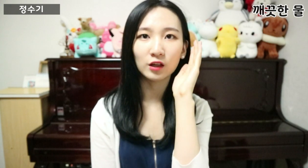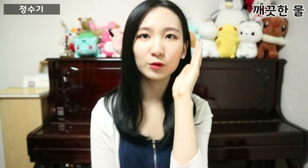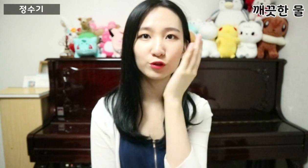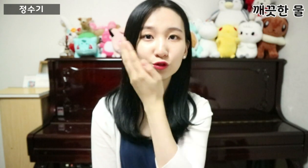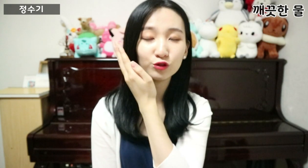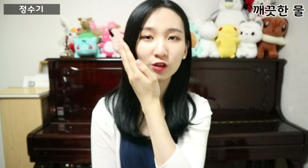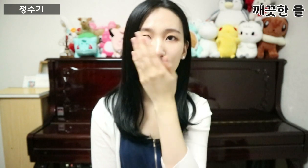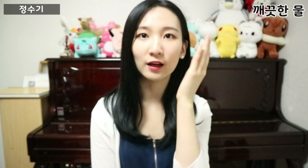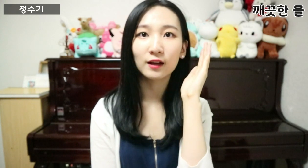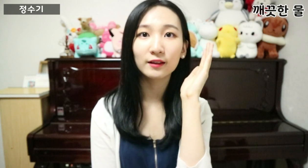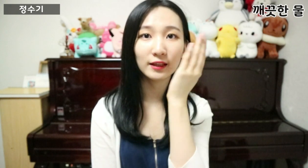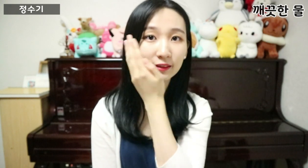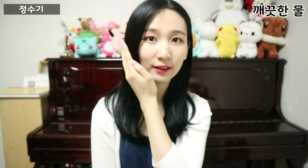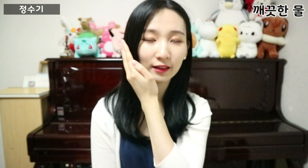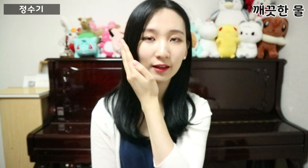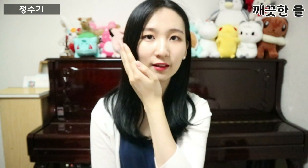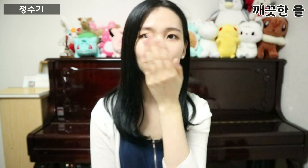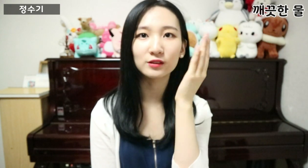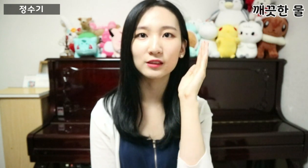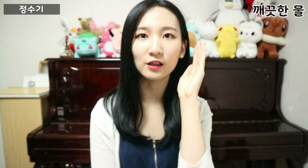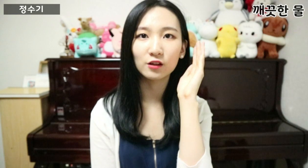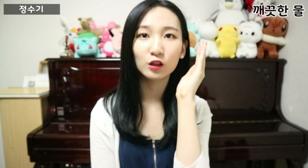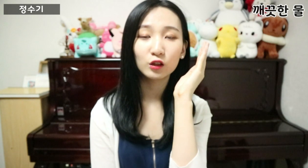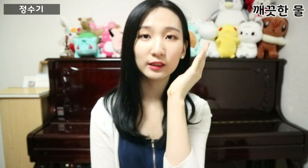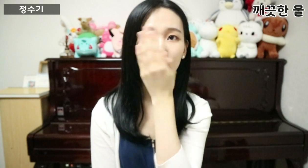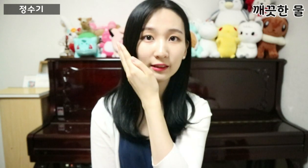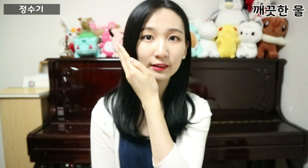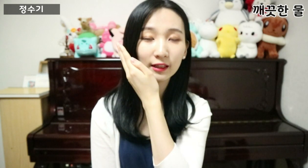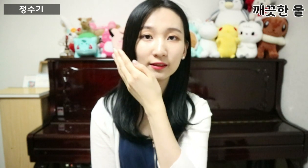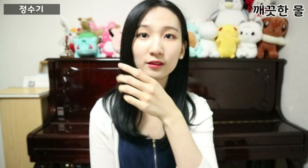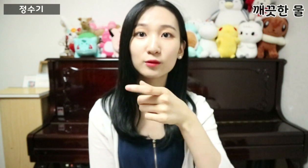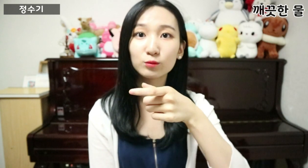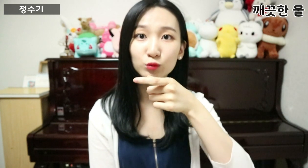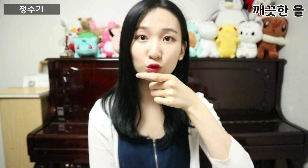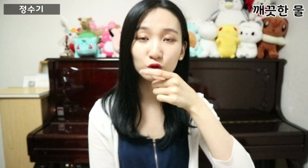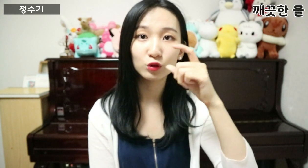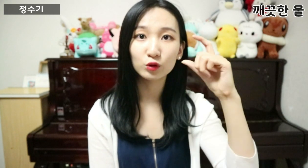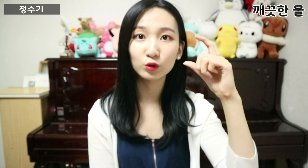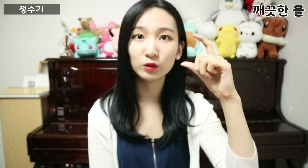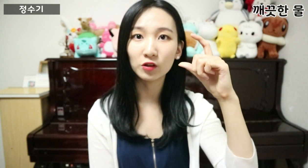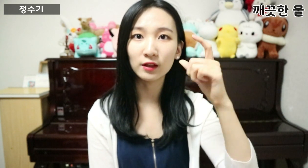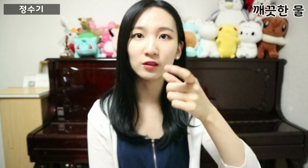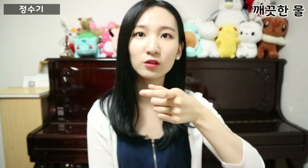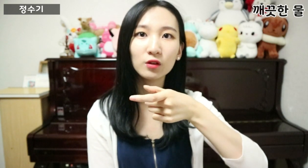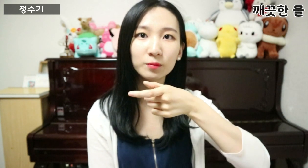하면 순수하다 깨끗하다 이런 뜻이에요. 깨끗한 물 손을 이렇게 해서 턱